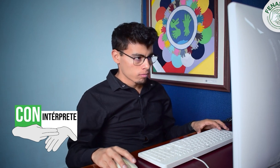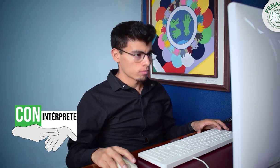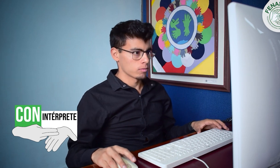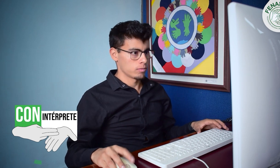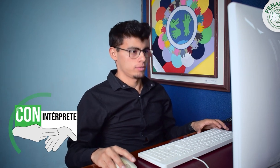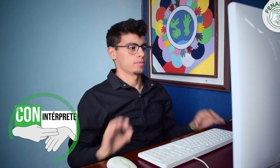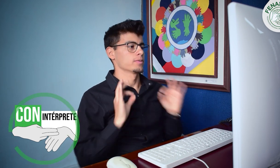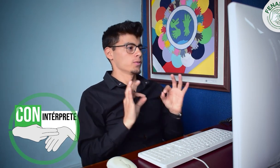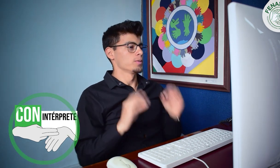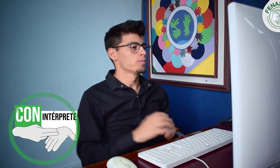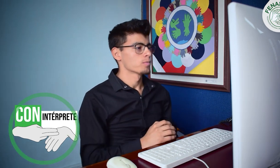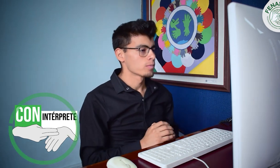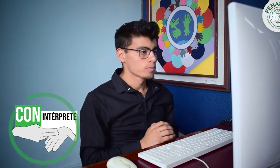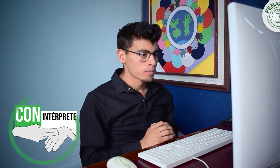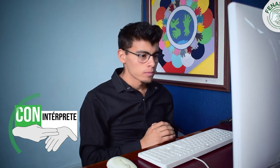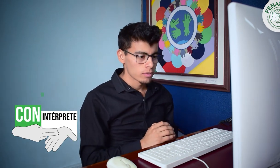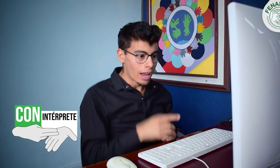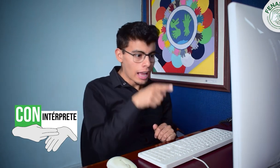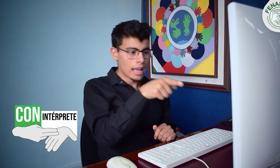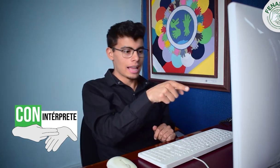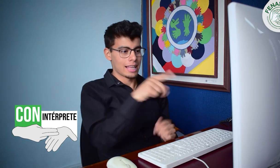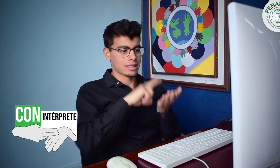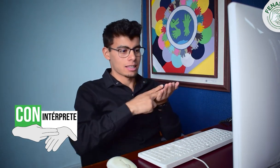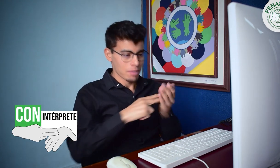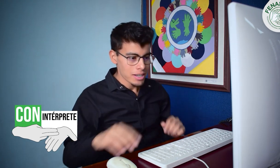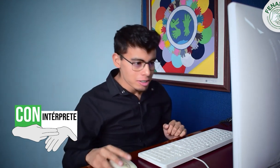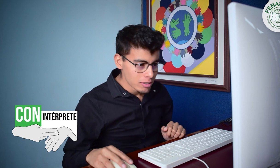Listo. Ahí está el intérprete.